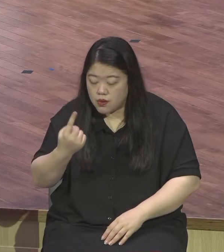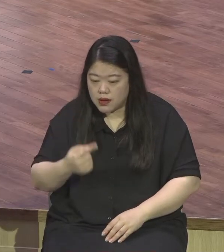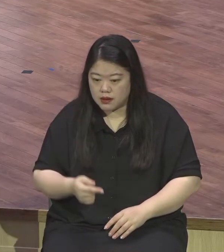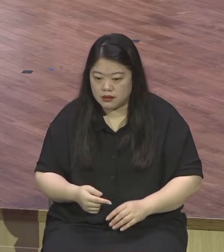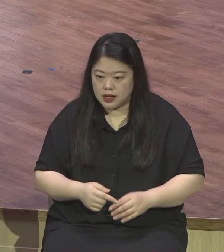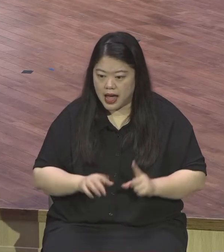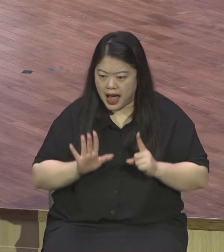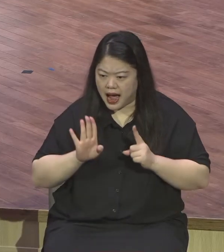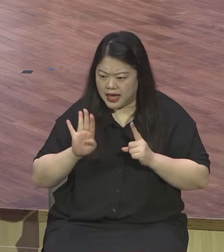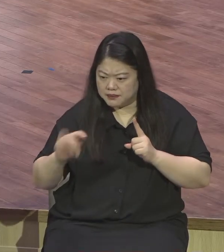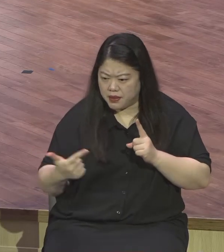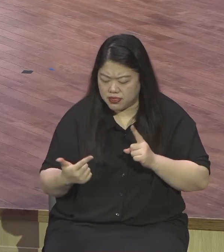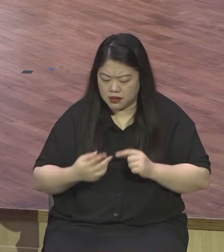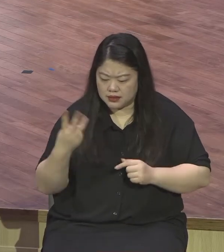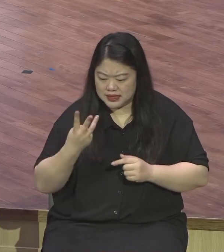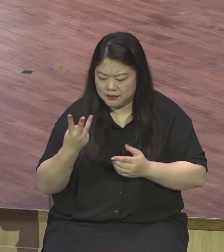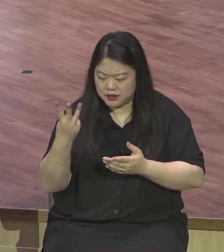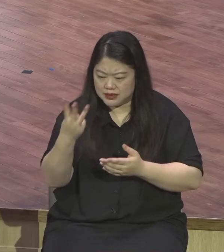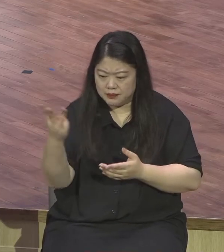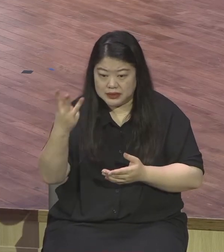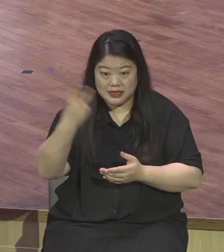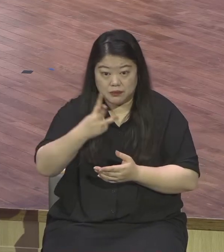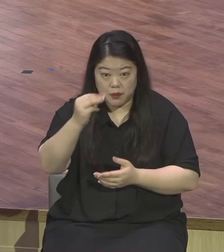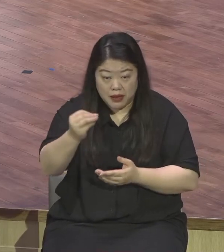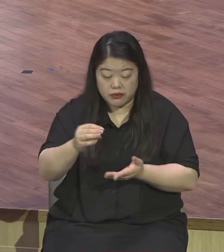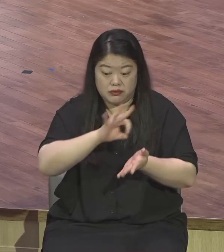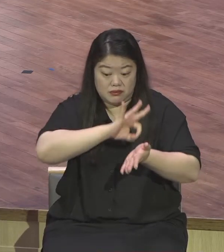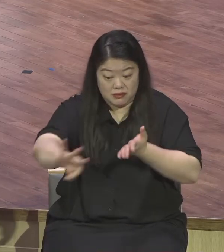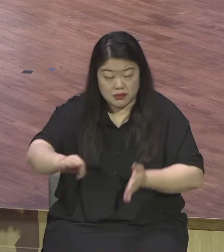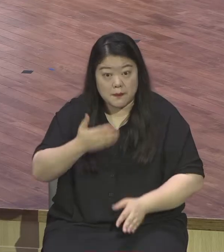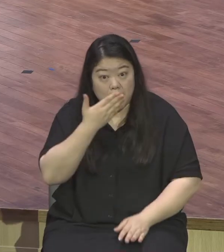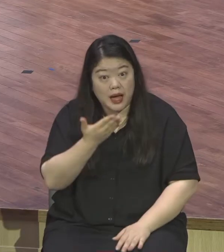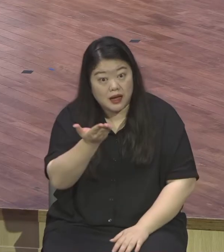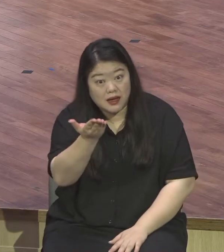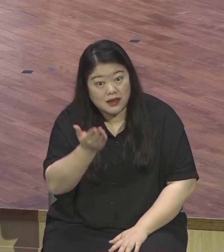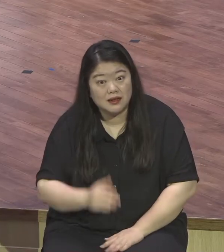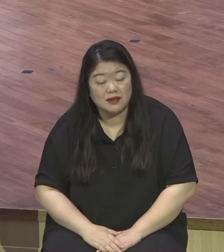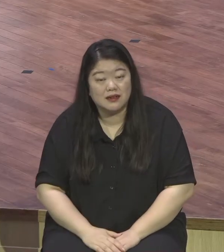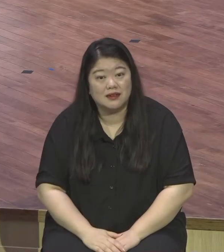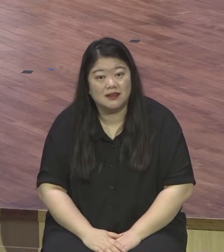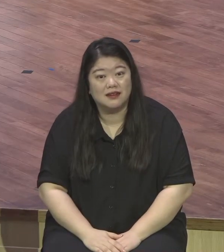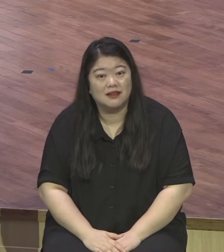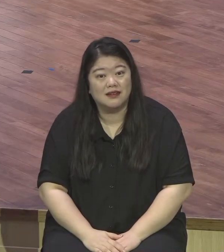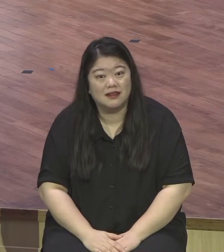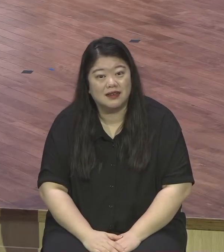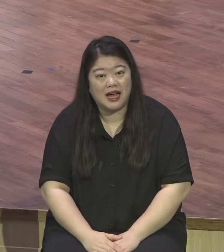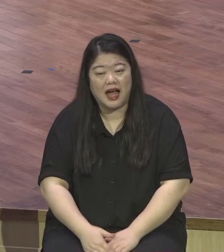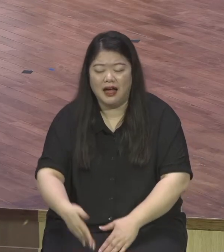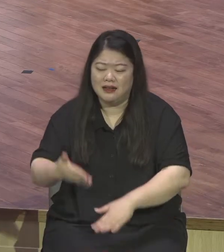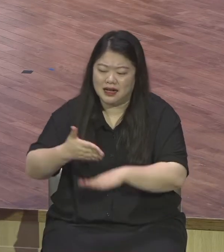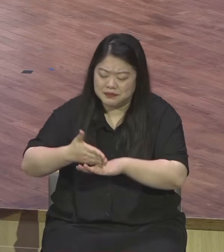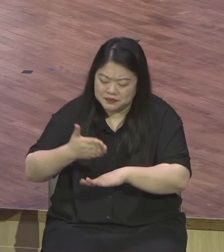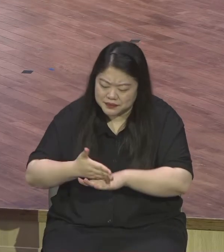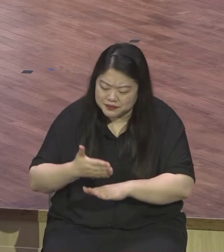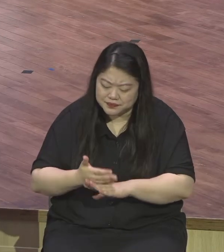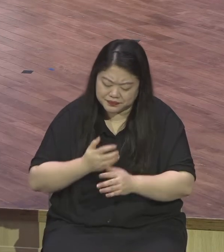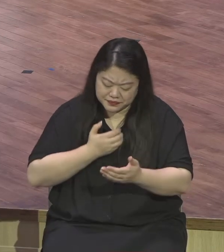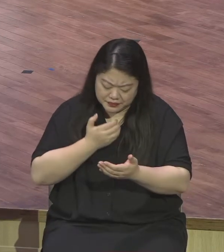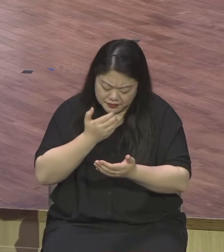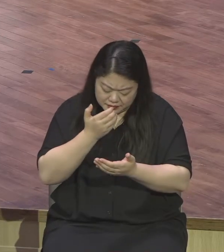최고의 예수님을 사랑하고 최고의 최고로 감사하고 최고로 헌신하고